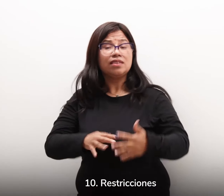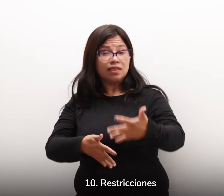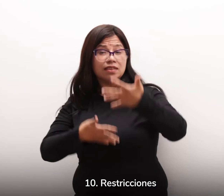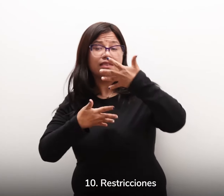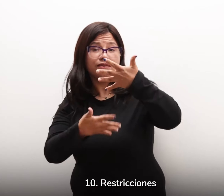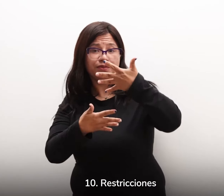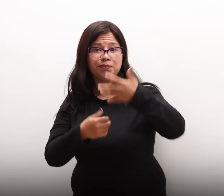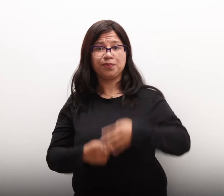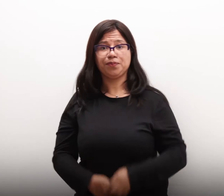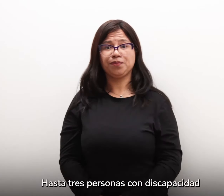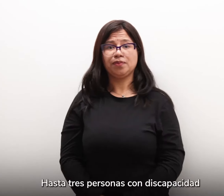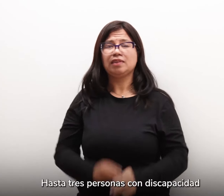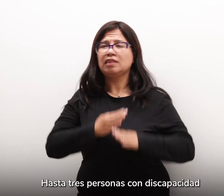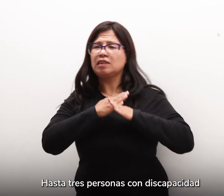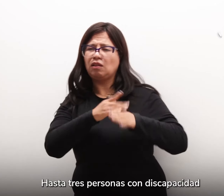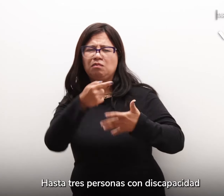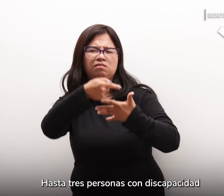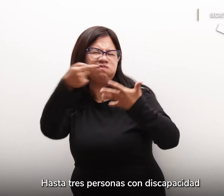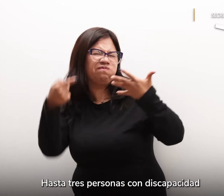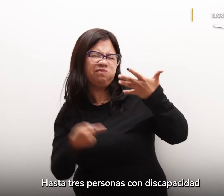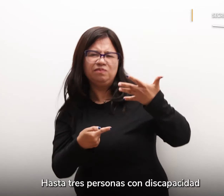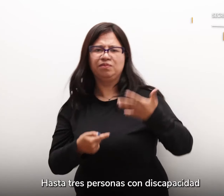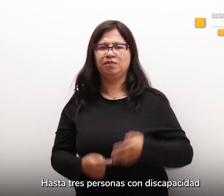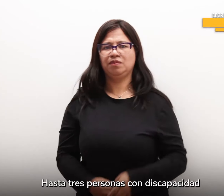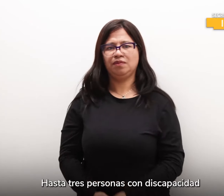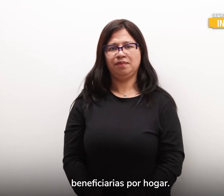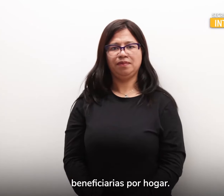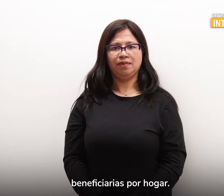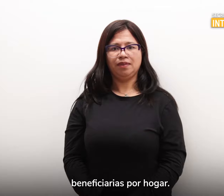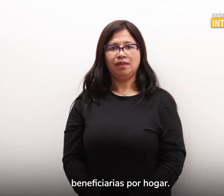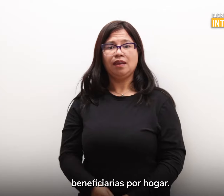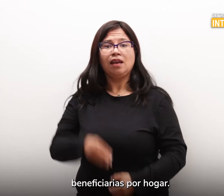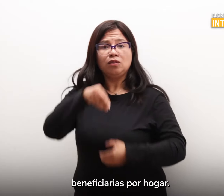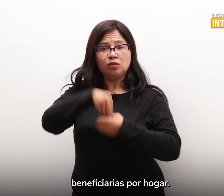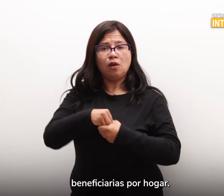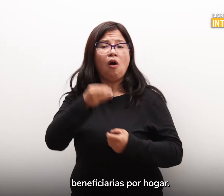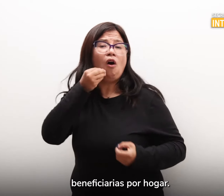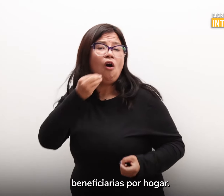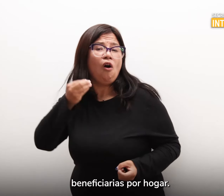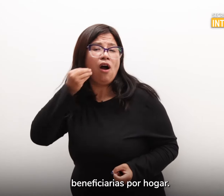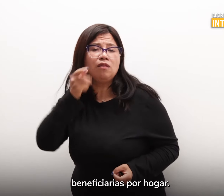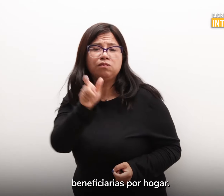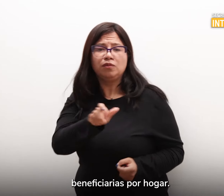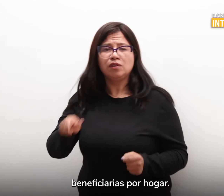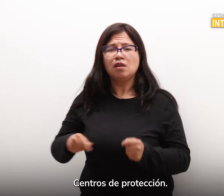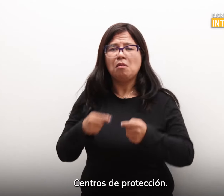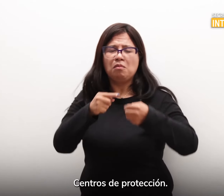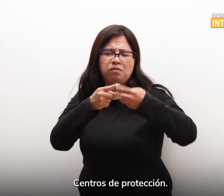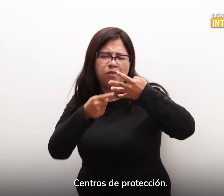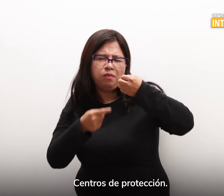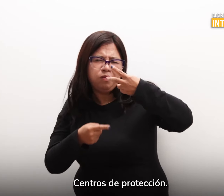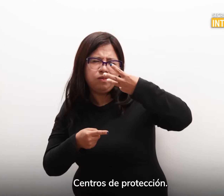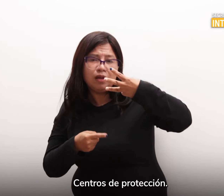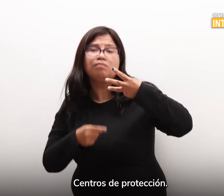Hasta tres personas con discapacidad beneficiarias por hogar Centros de protección